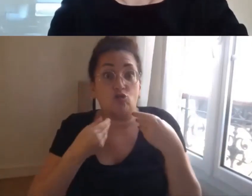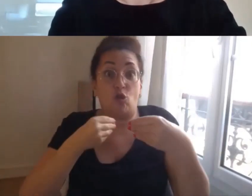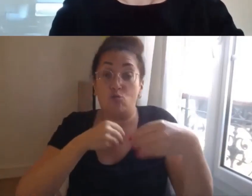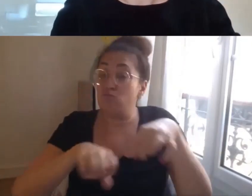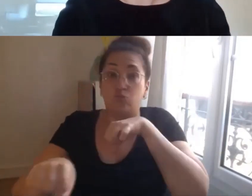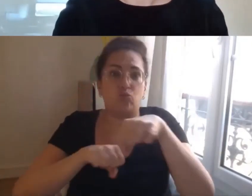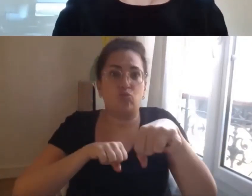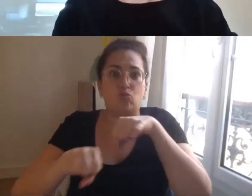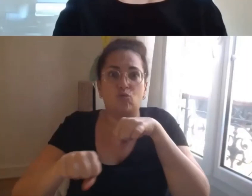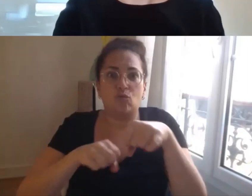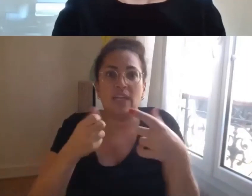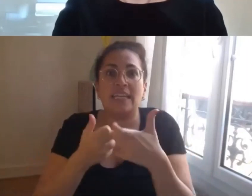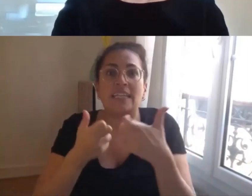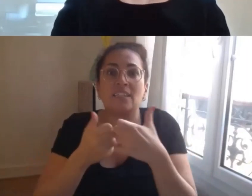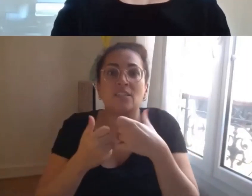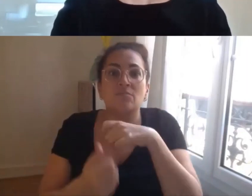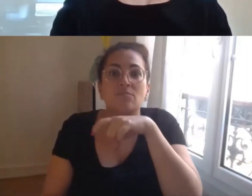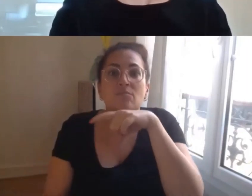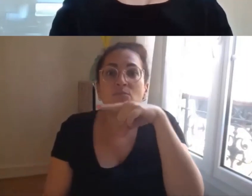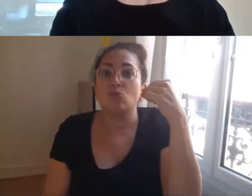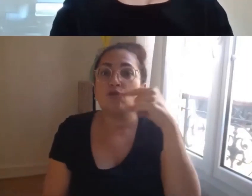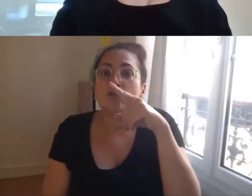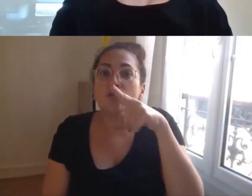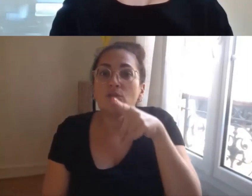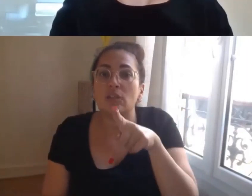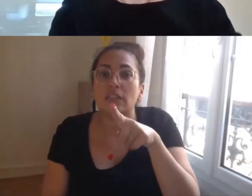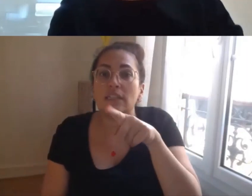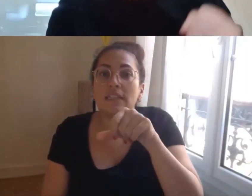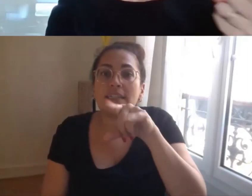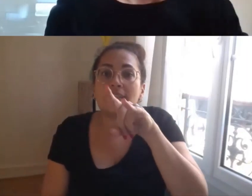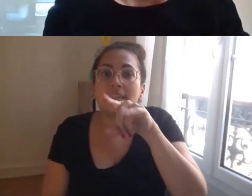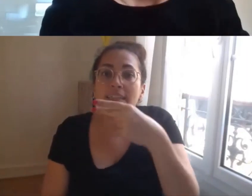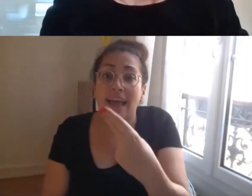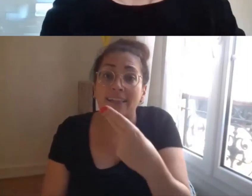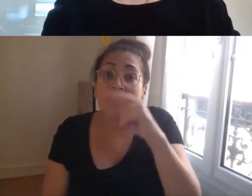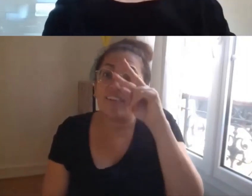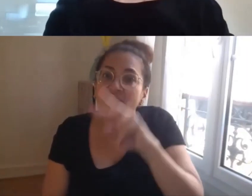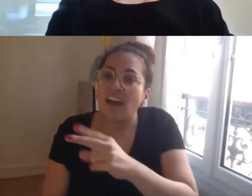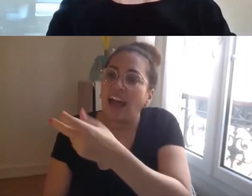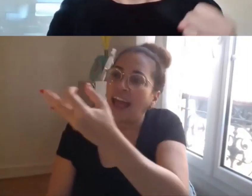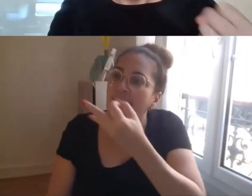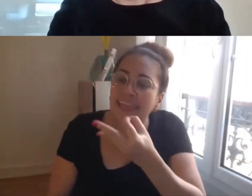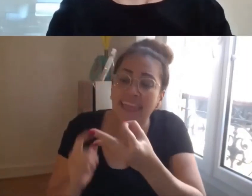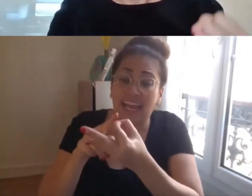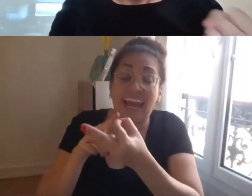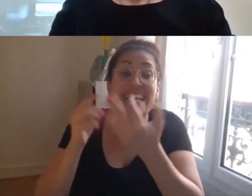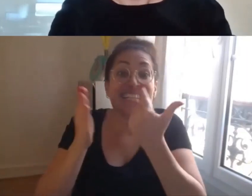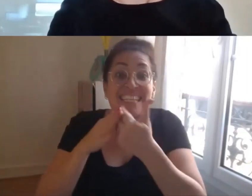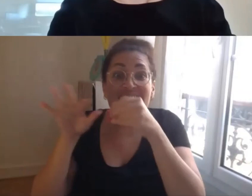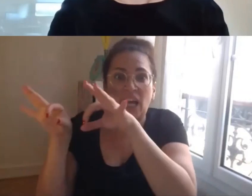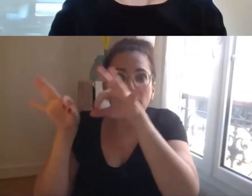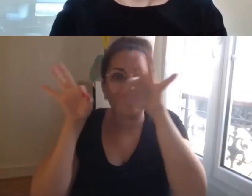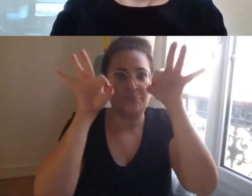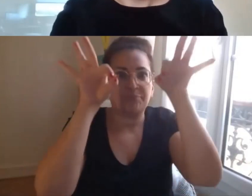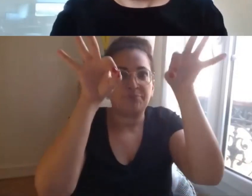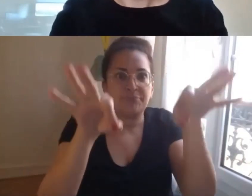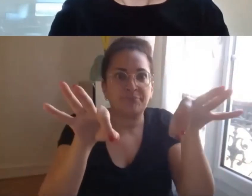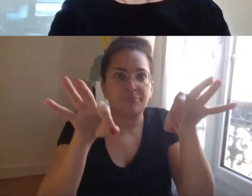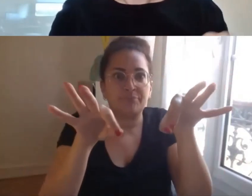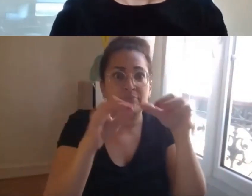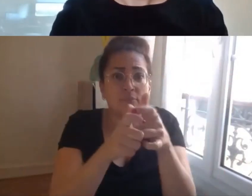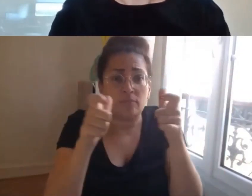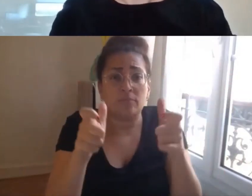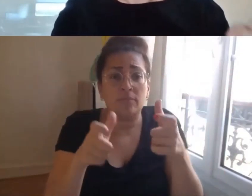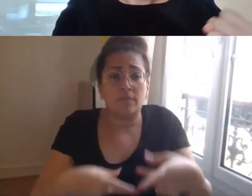vous venez de faire monsieur Kahn c'est des discours qu'on doit faire tous les jours et qu'on doit rappeler tous les jours au sein des entreprises